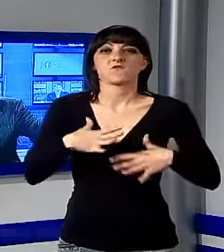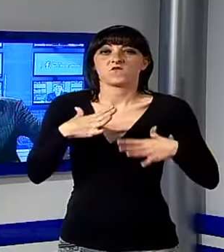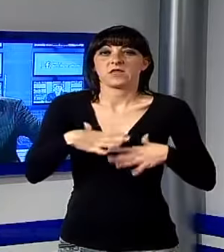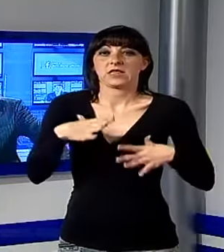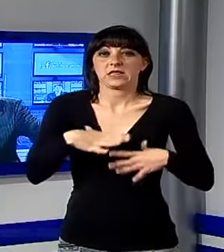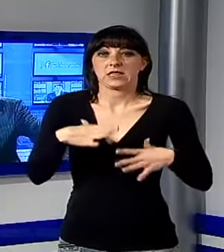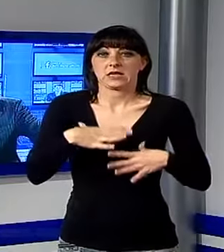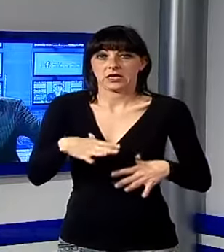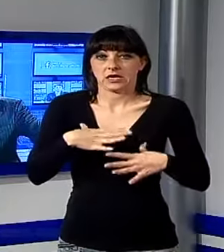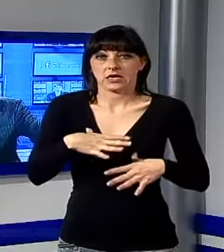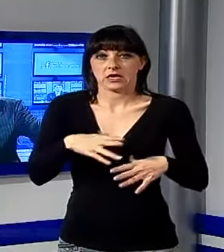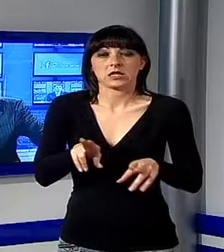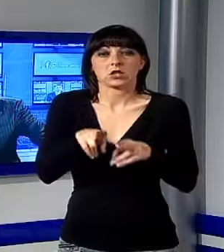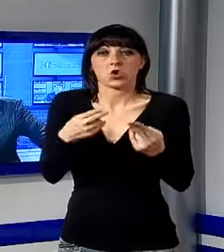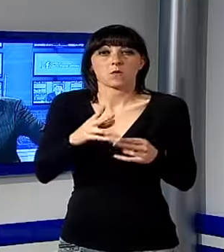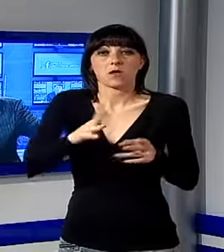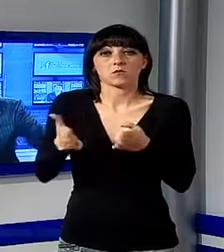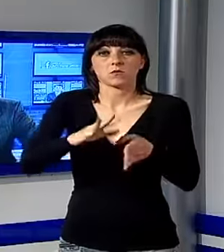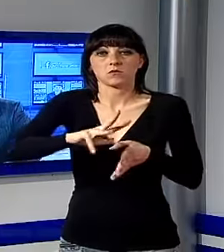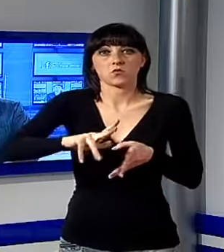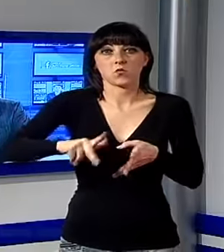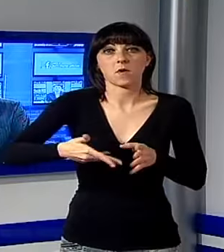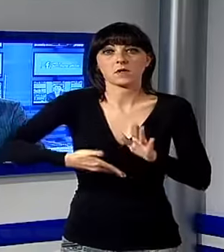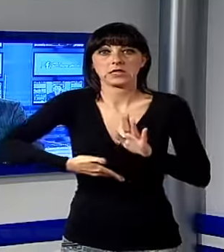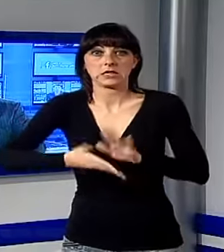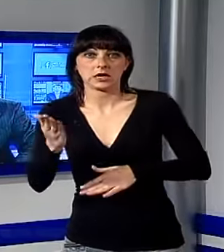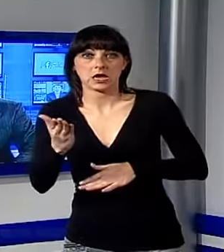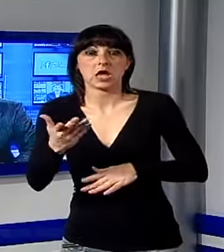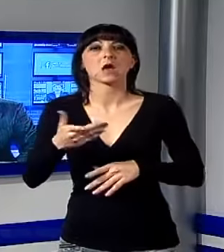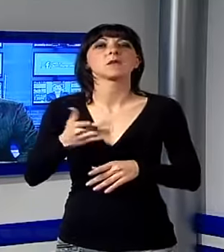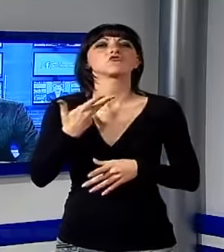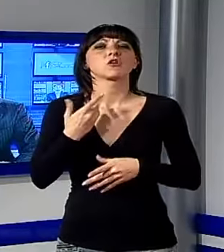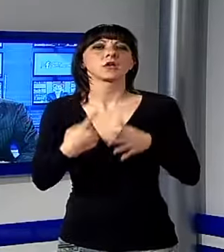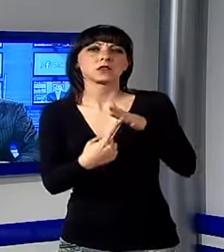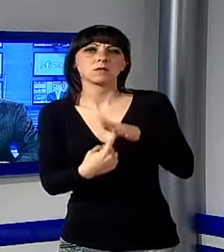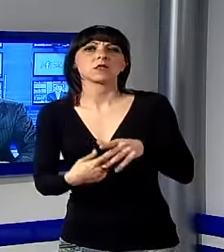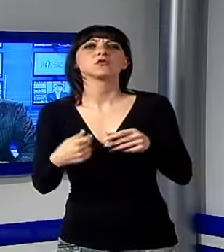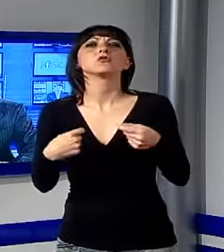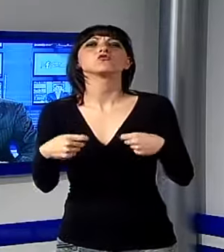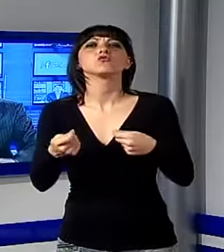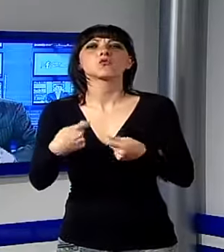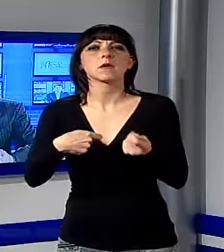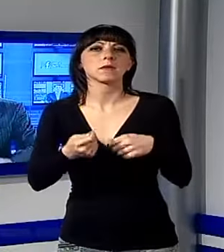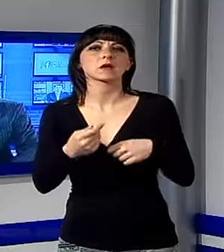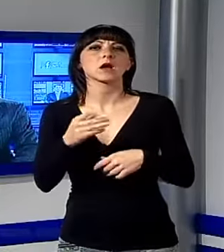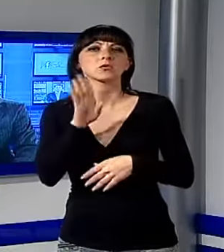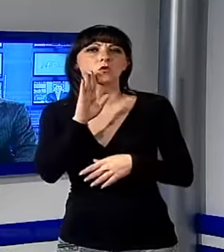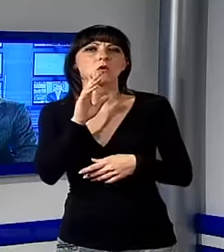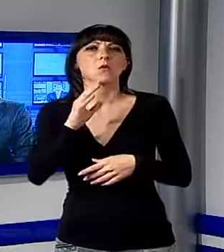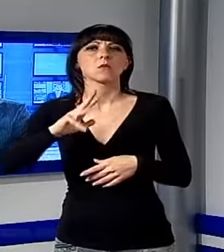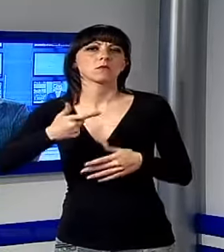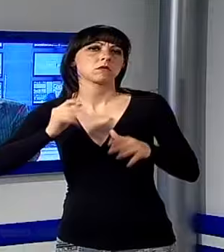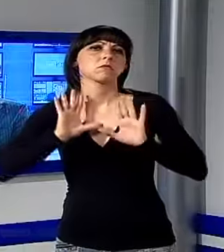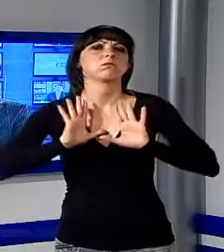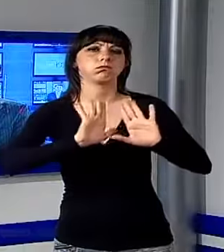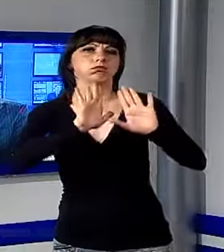capi di abbigliamento ed essere stato scoperto, era fuggito dopo aver spintonato un addetto alla sicurezza. Scattate le ricerche,